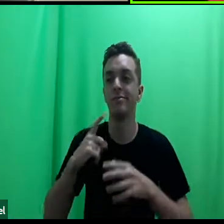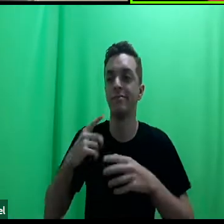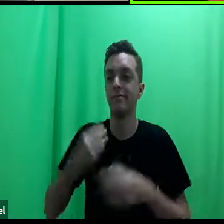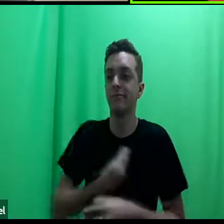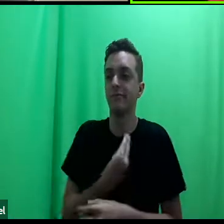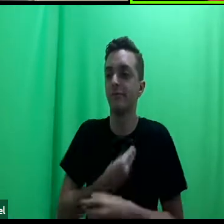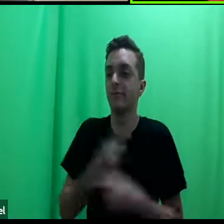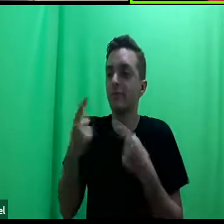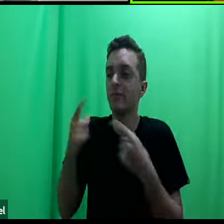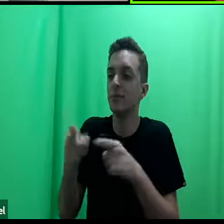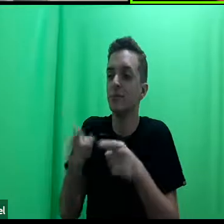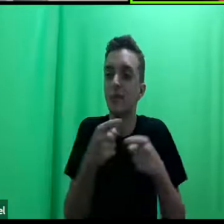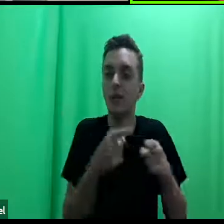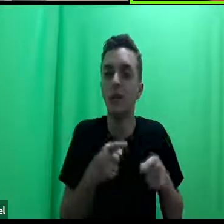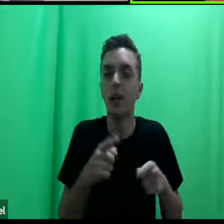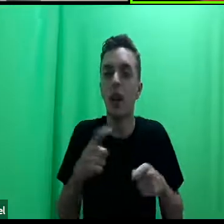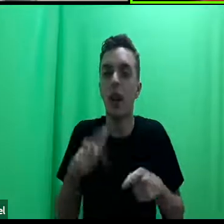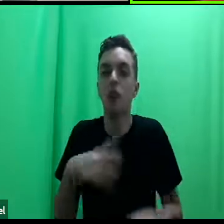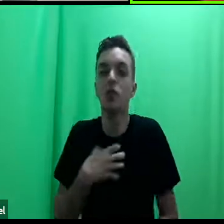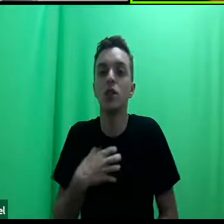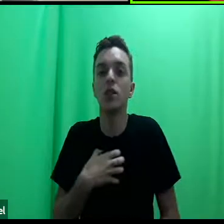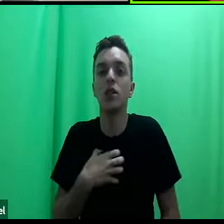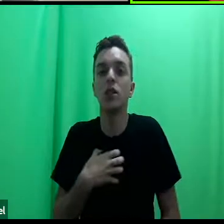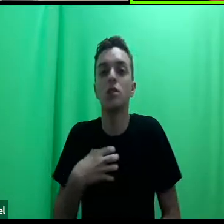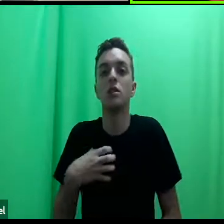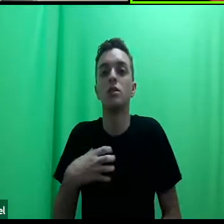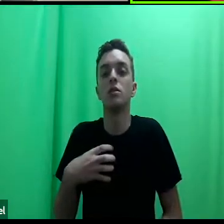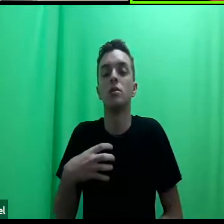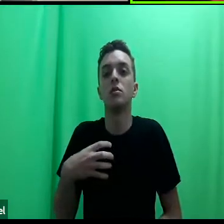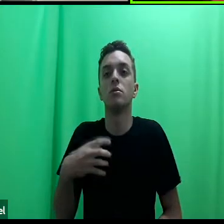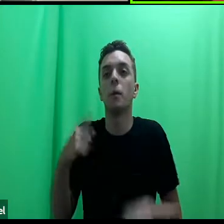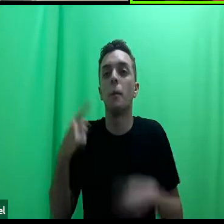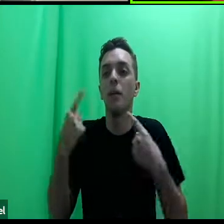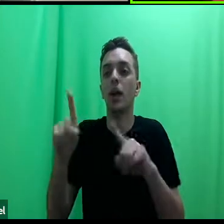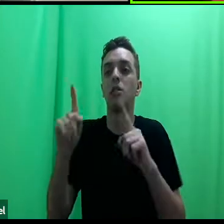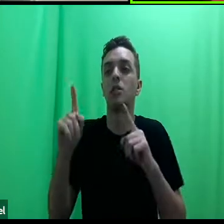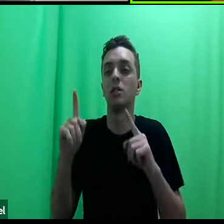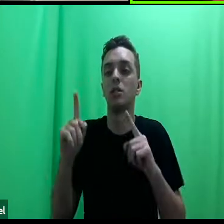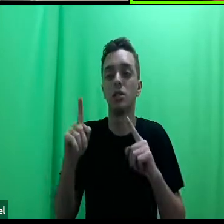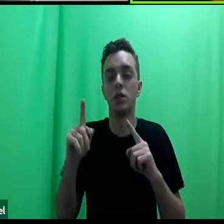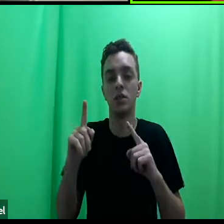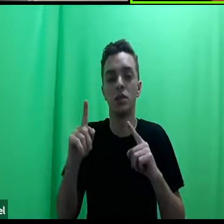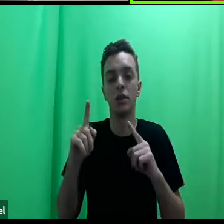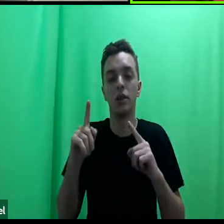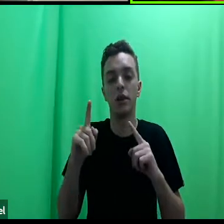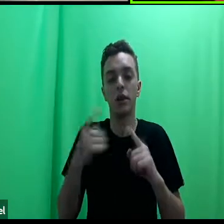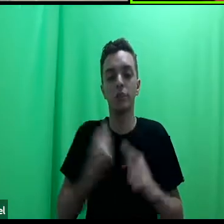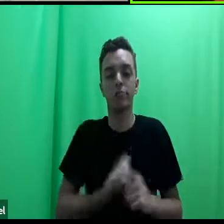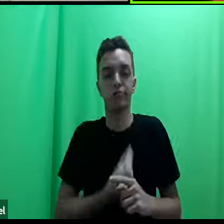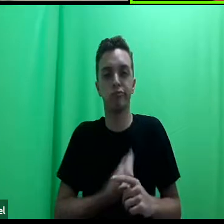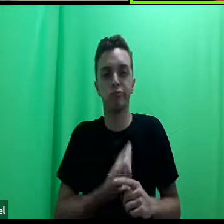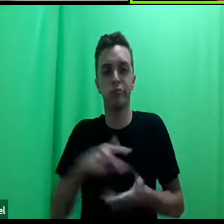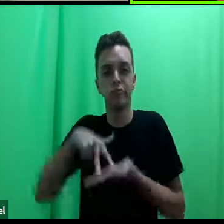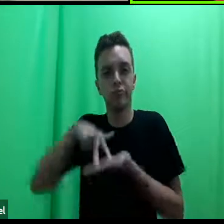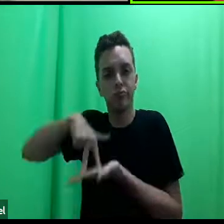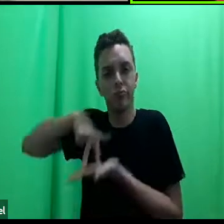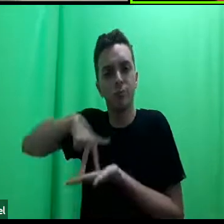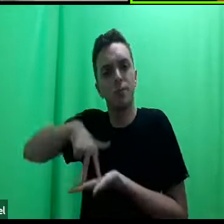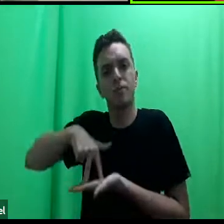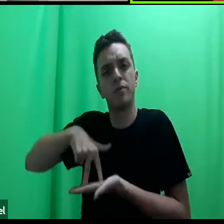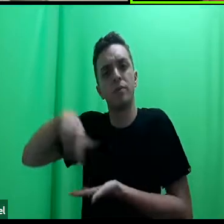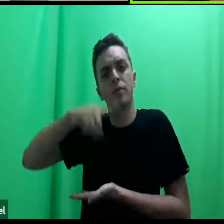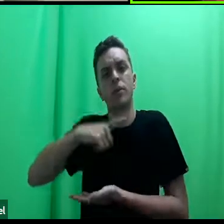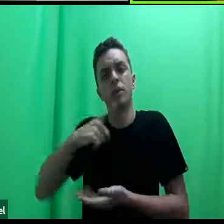uma resistência, uma prática de resistência. Vocês estão se comunicando,